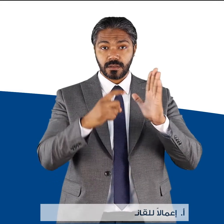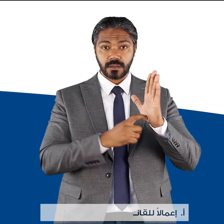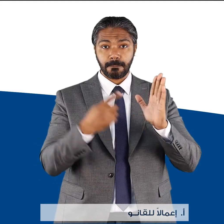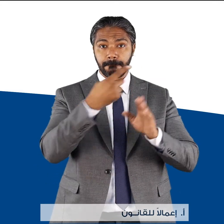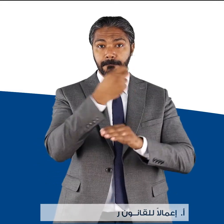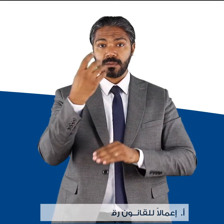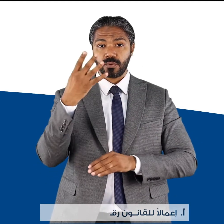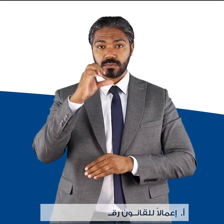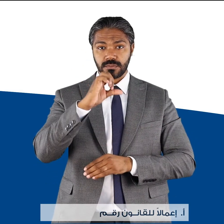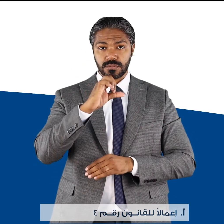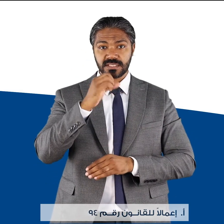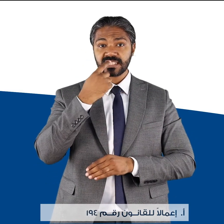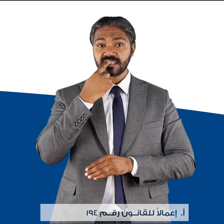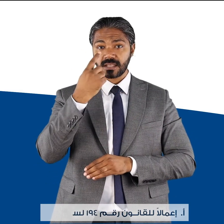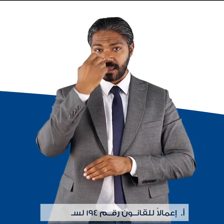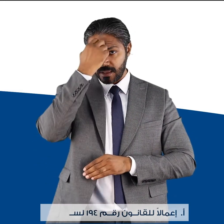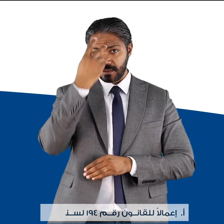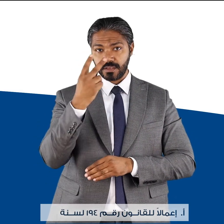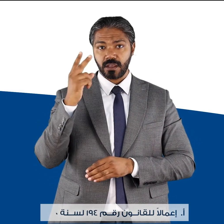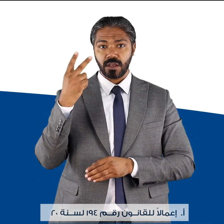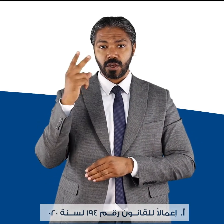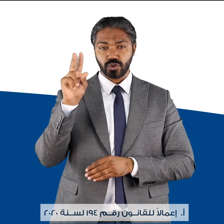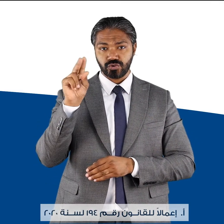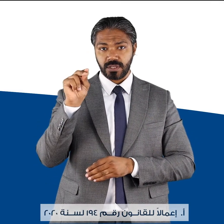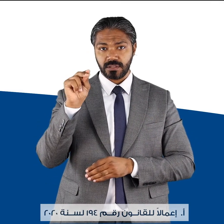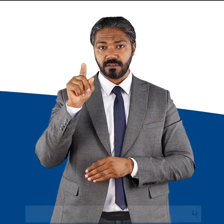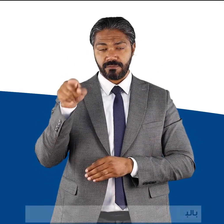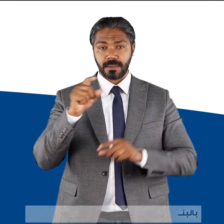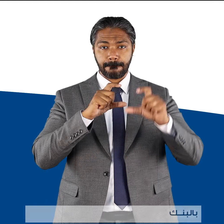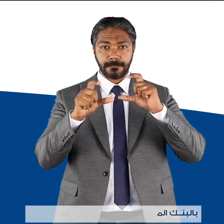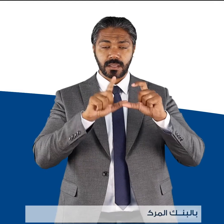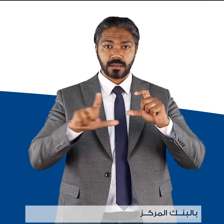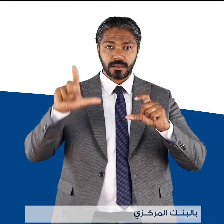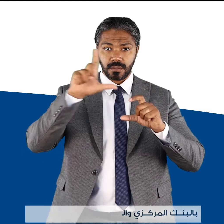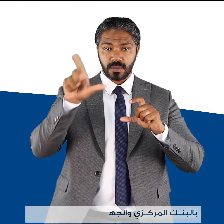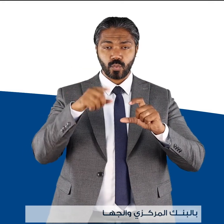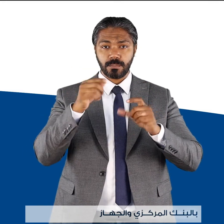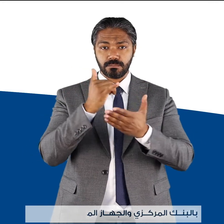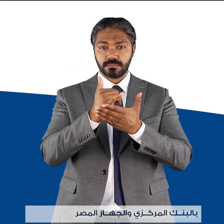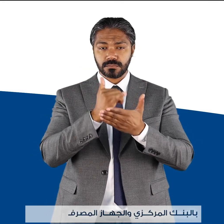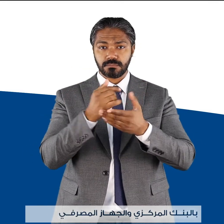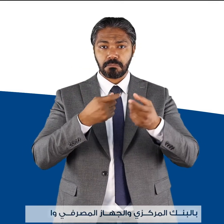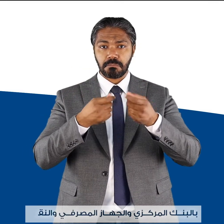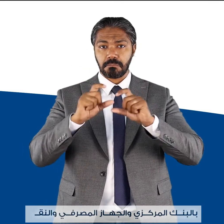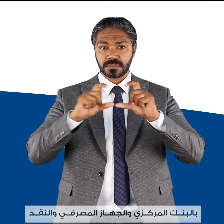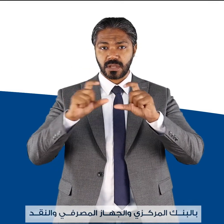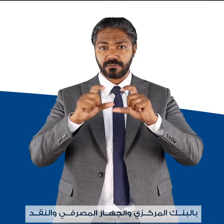للقانون رقم 194 لسنة 2020 بالبنك المركزي والجهاز المصرفي والنقد